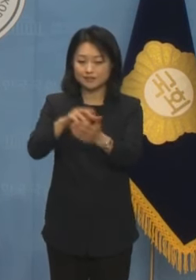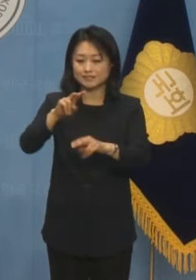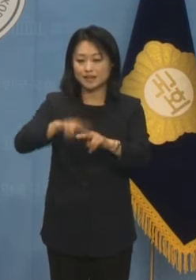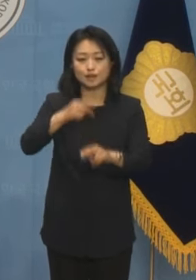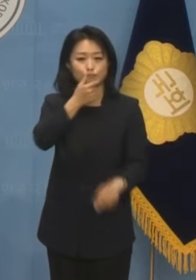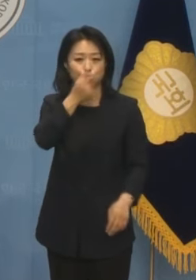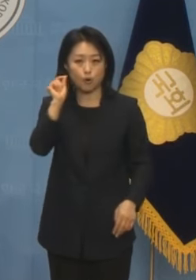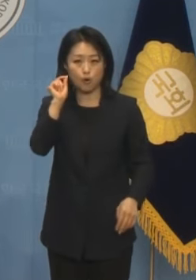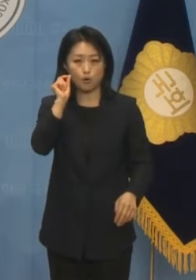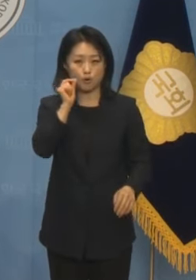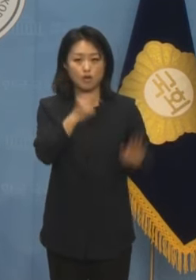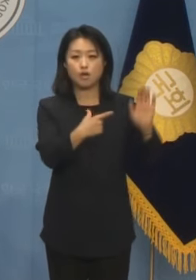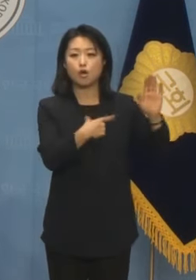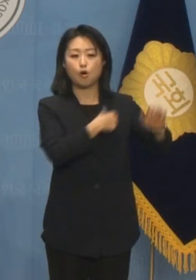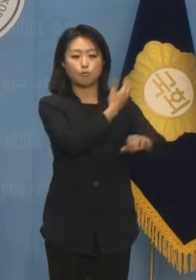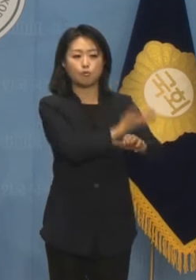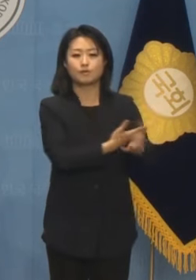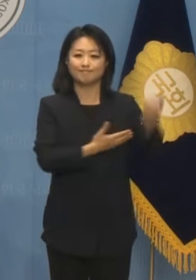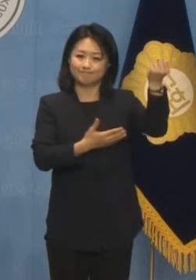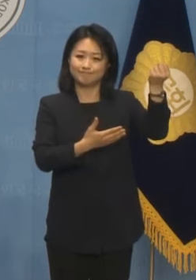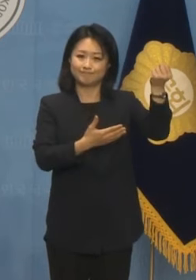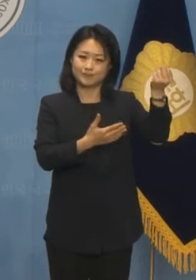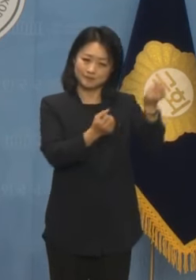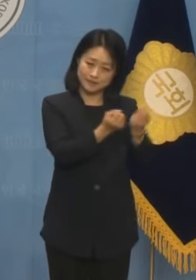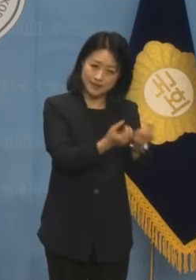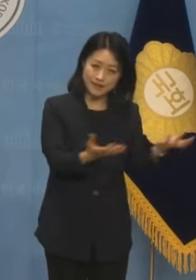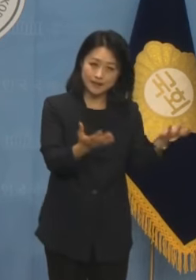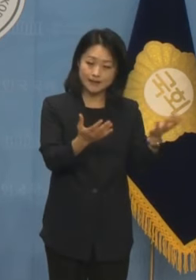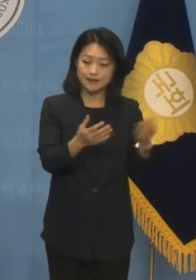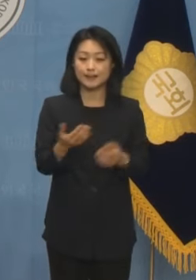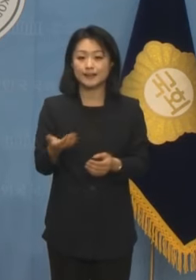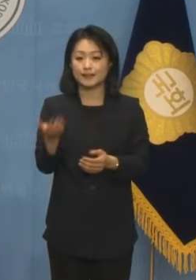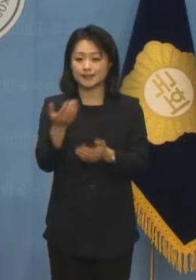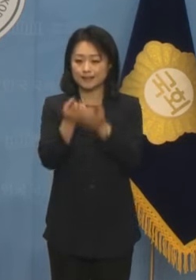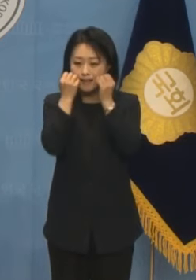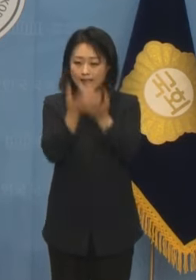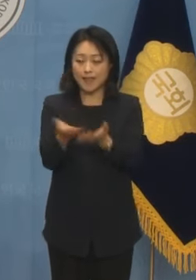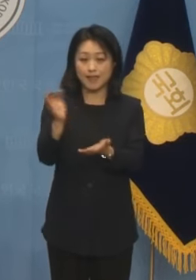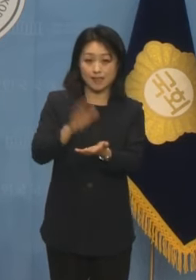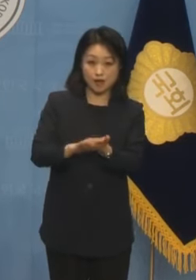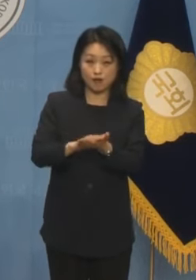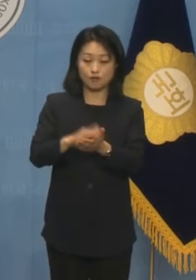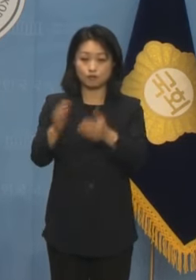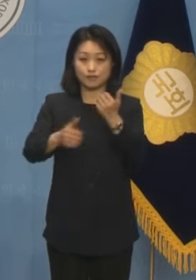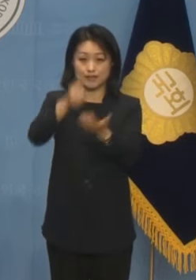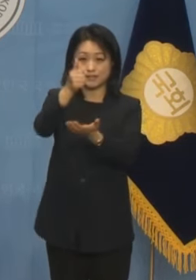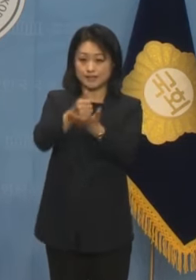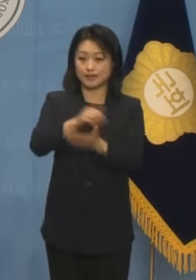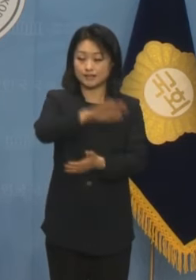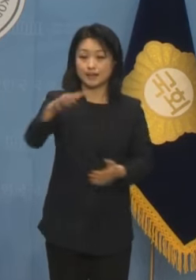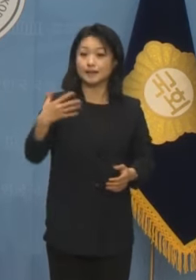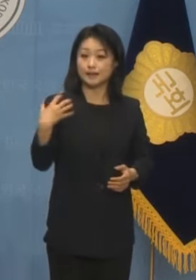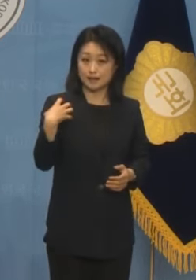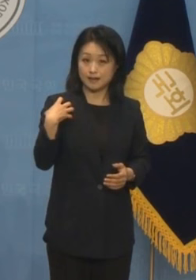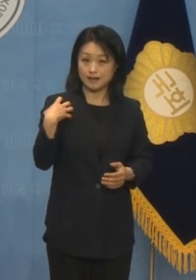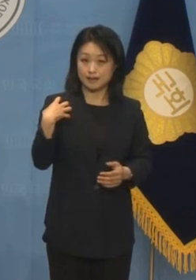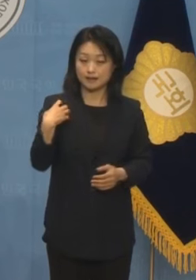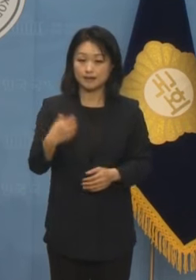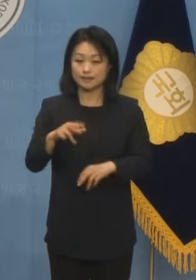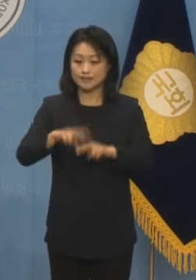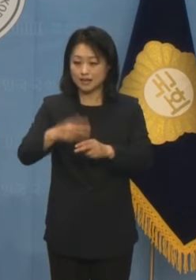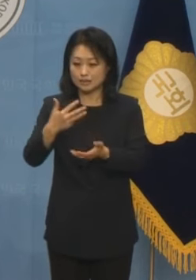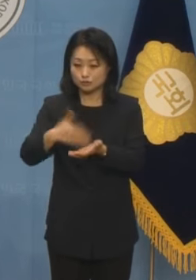여전히 거부권이 유효합니다. 혁신의장, 개혁의장도 8석 1개를 넘지 못하면 공허한 구호에